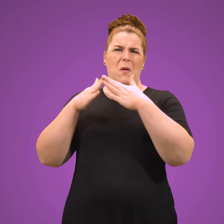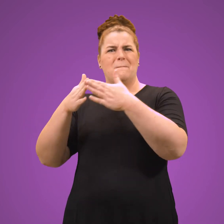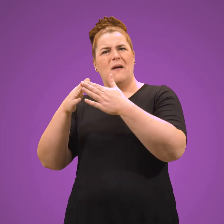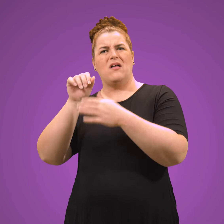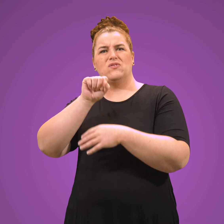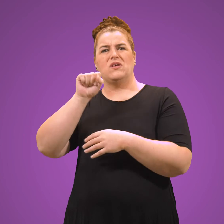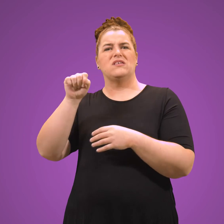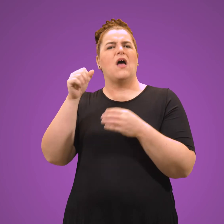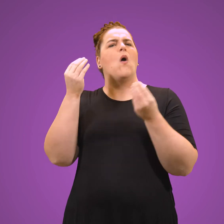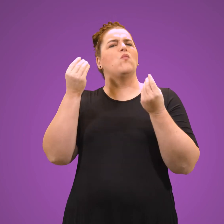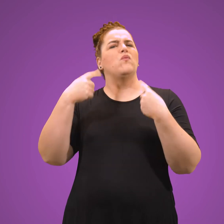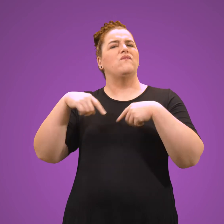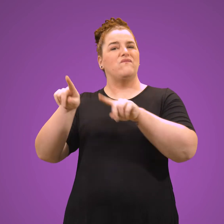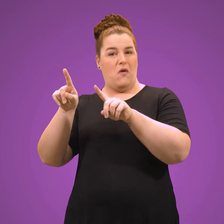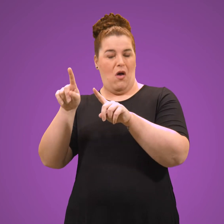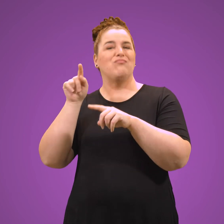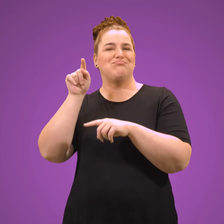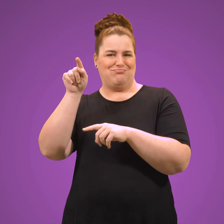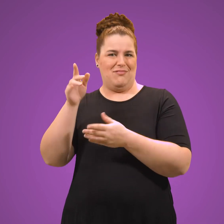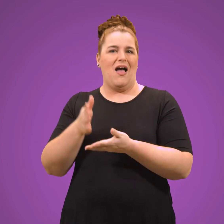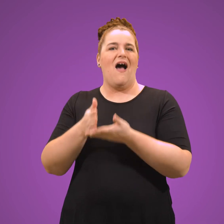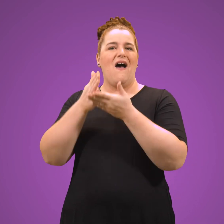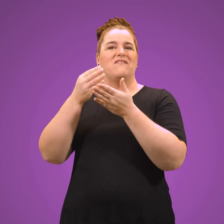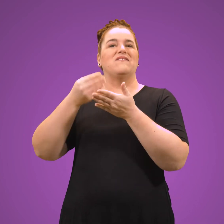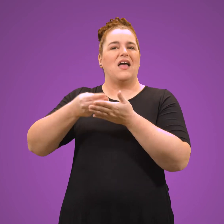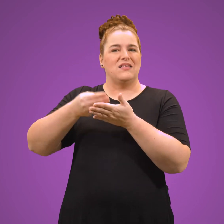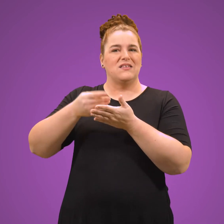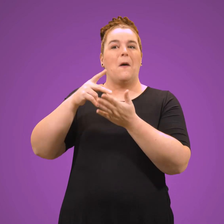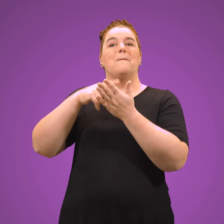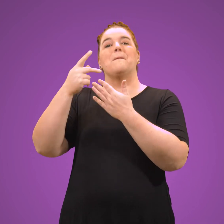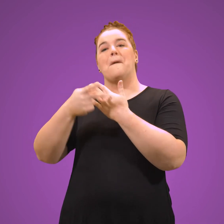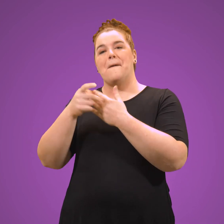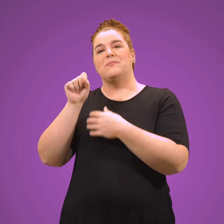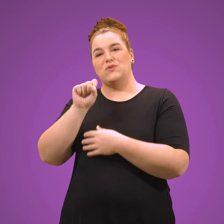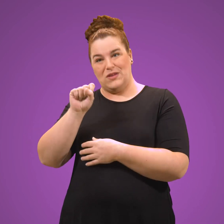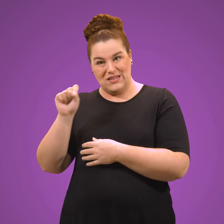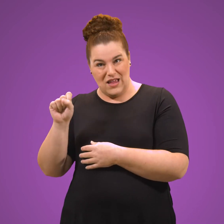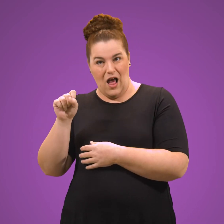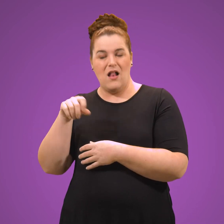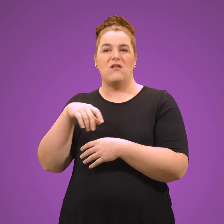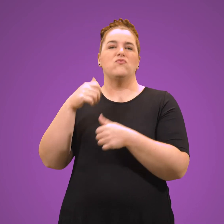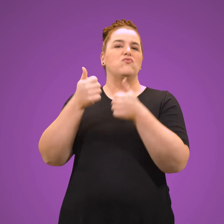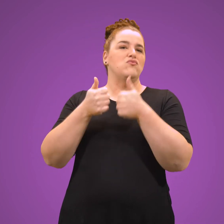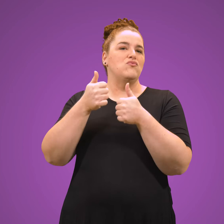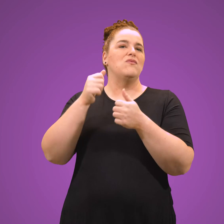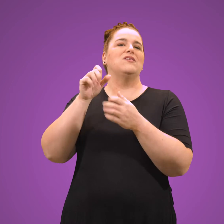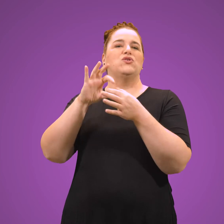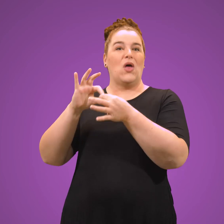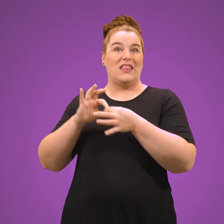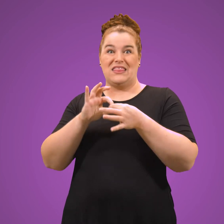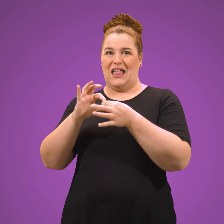Si vous voulez faire une demande d'aide sociale Vous pouvez faire une demande d'aide financière du programme